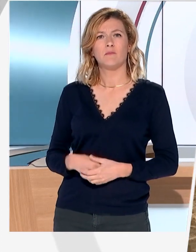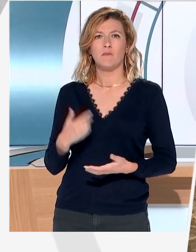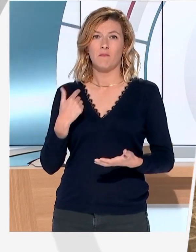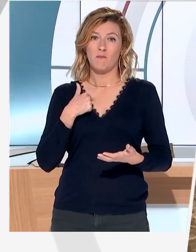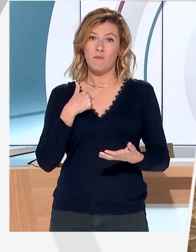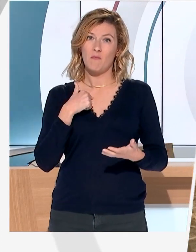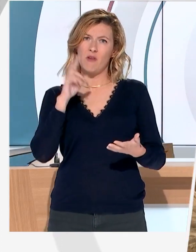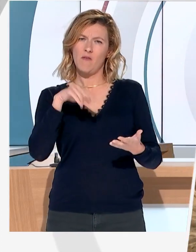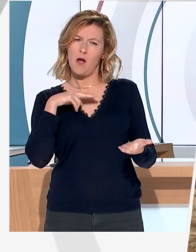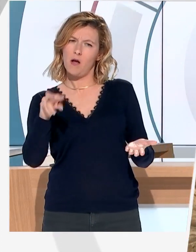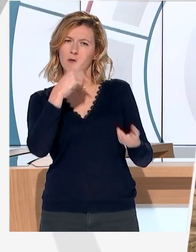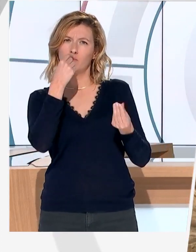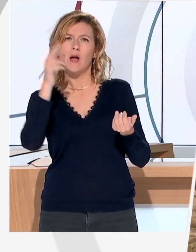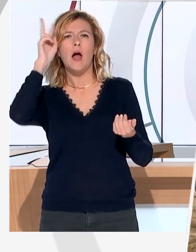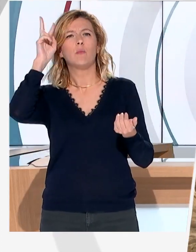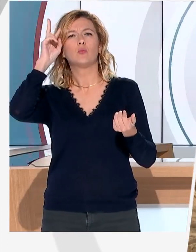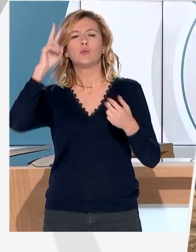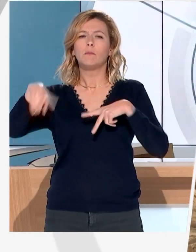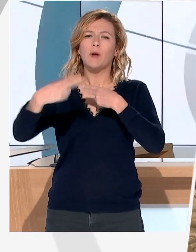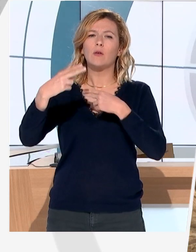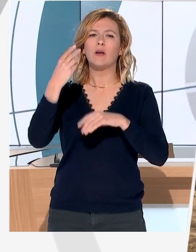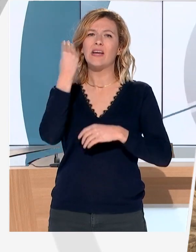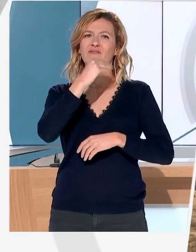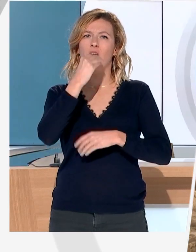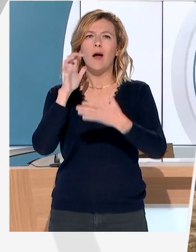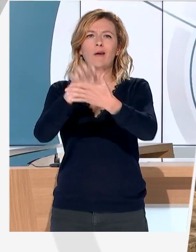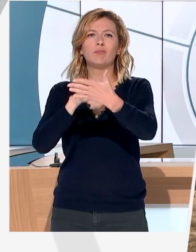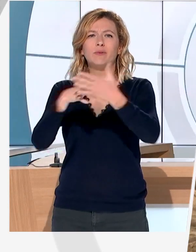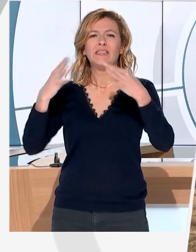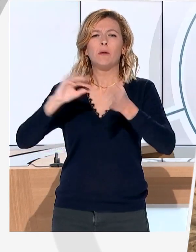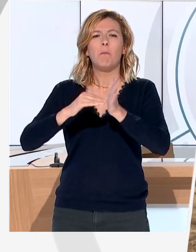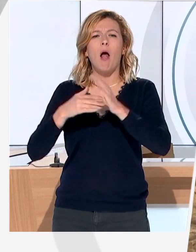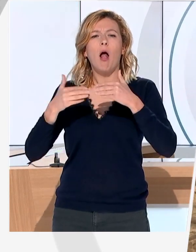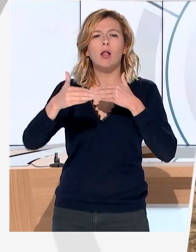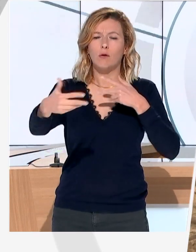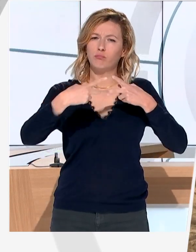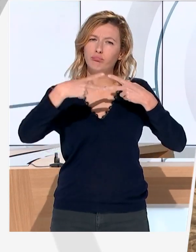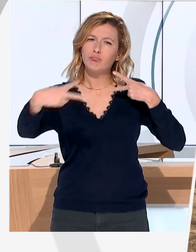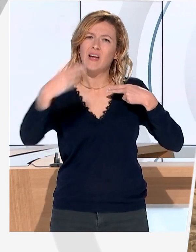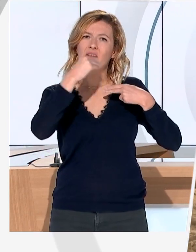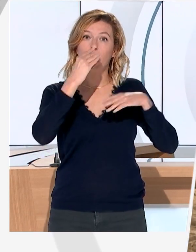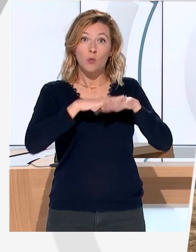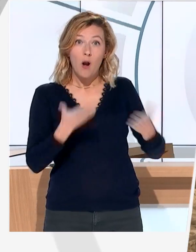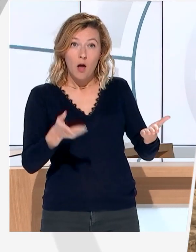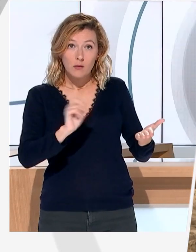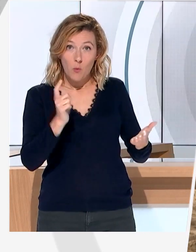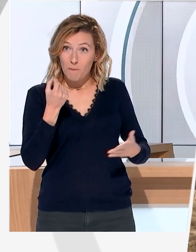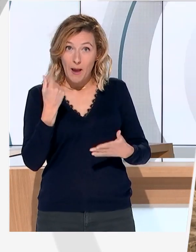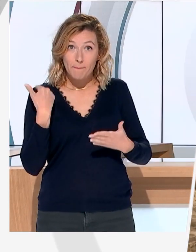vite. On prenait, je pense, une dizaine de mètres. Mais là, par hiver, c'est une dizaine de mètres presque par marée. Donc c'est